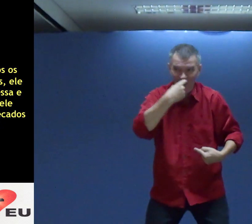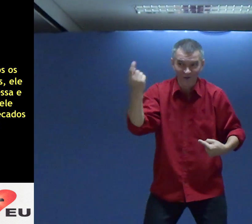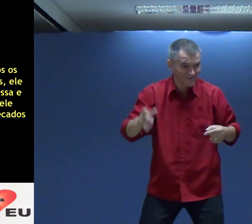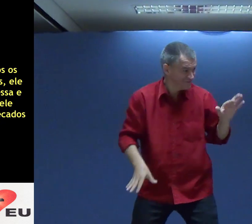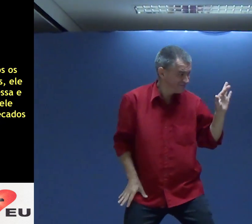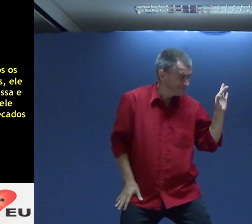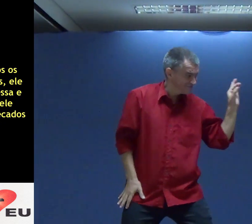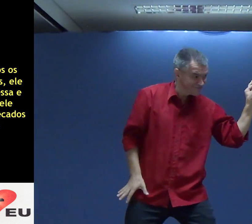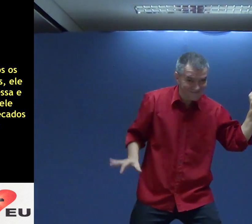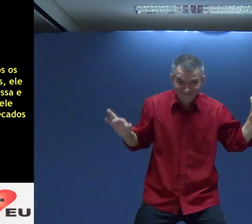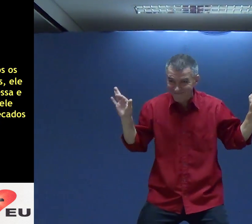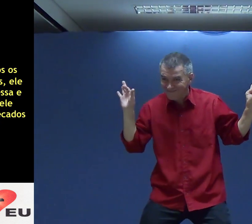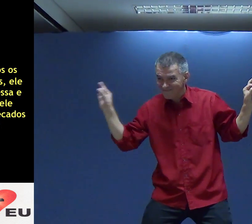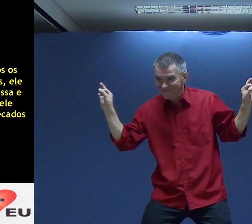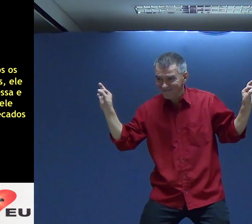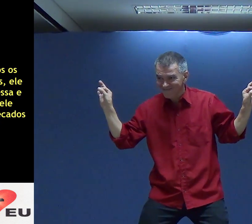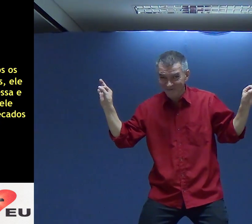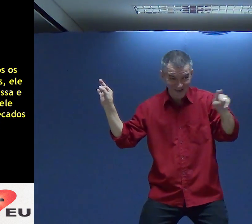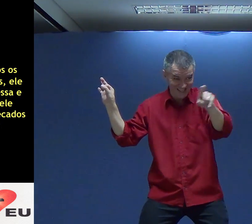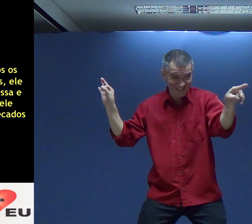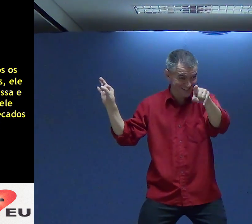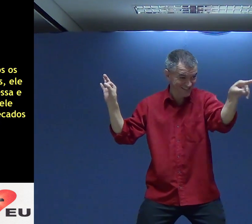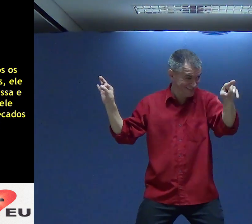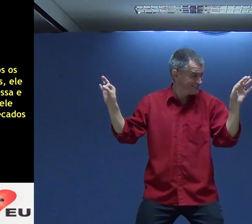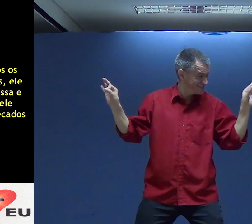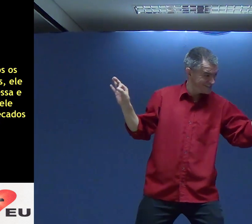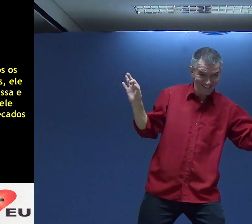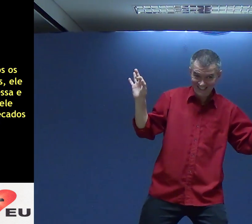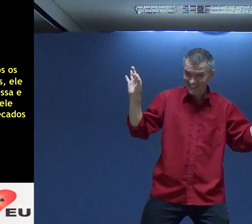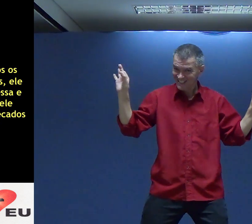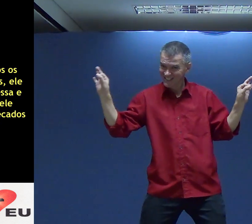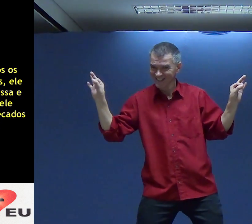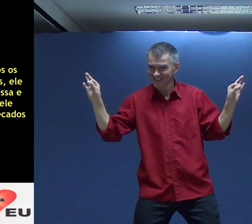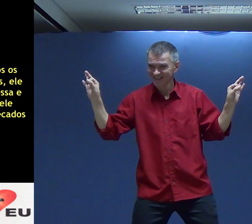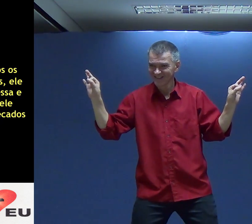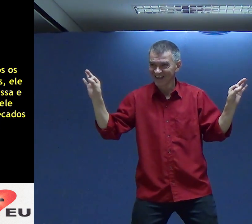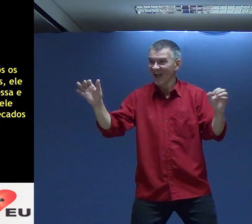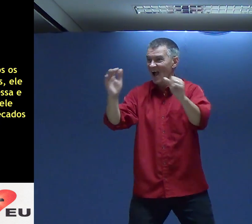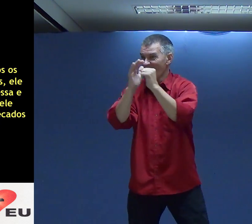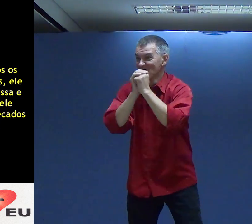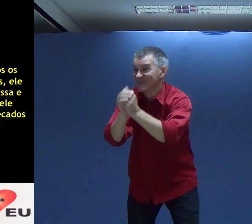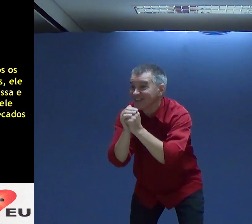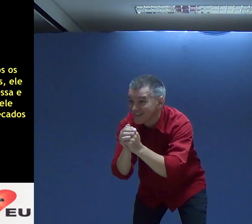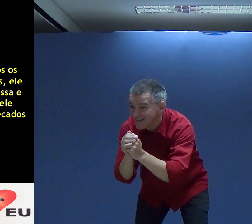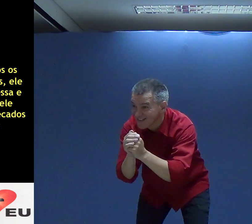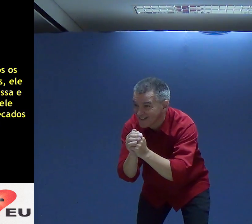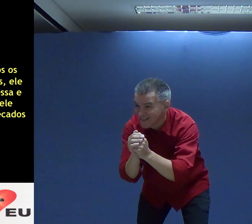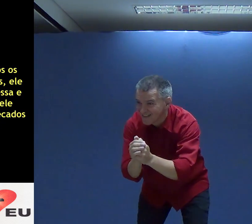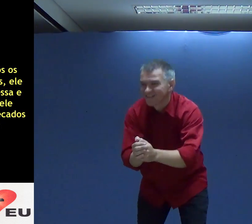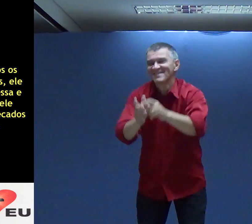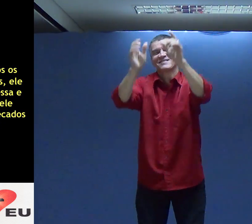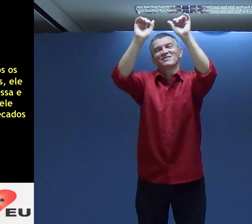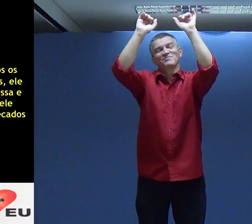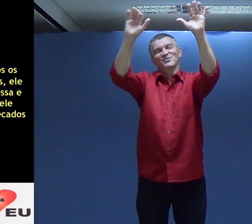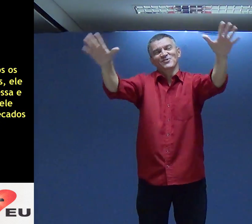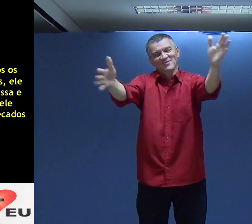Ele Precisa De Todos Nós Né Amém Deus